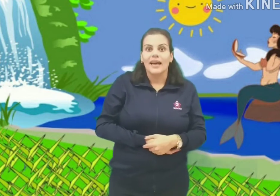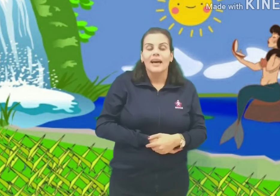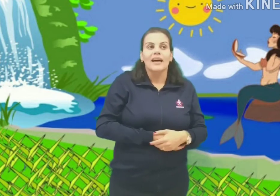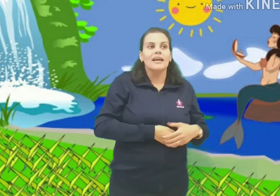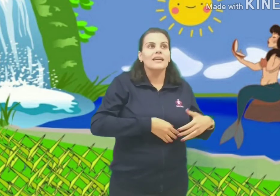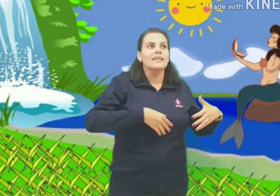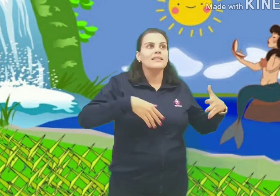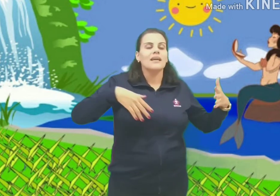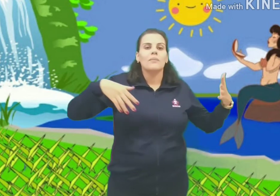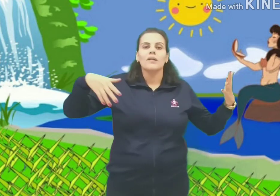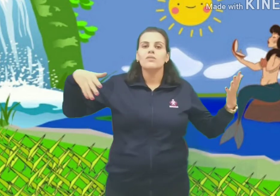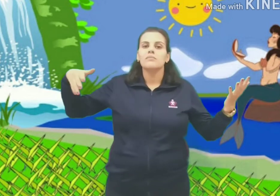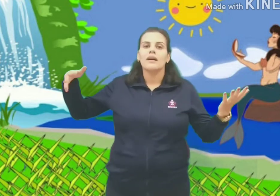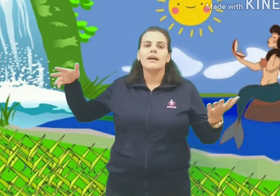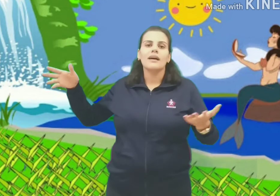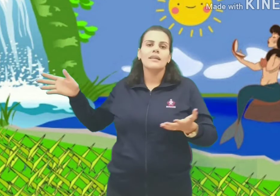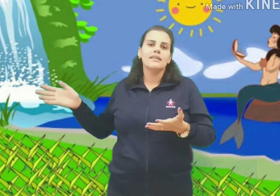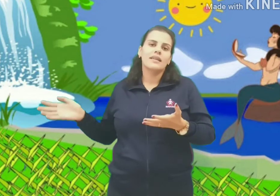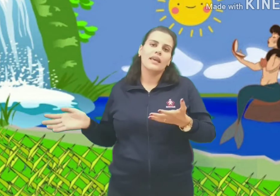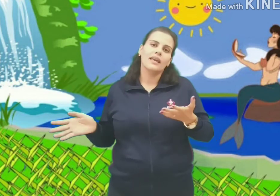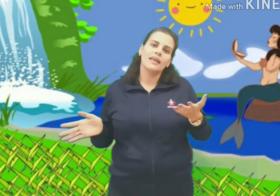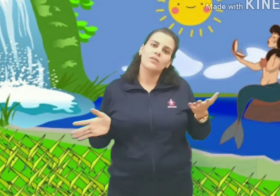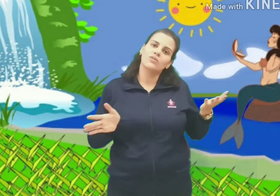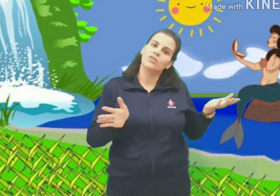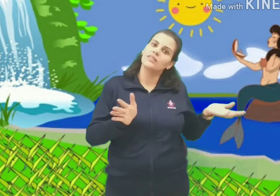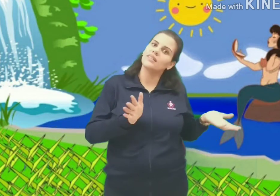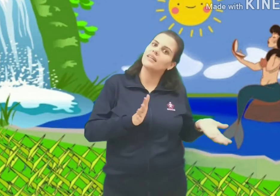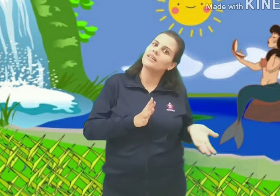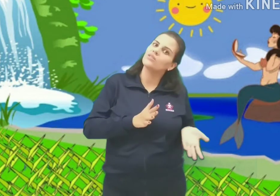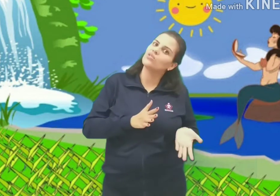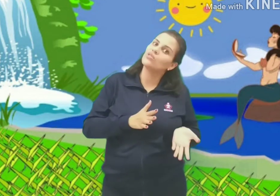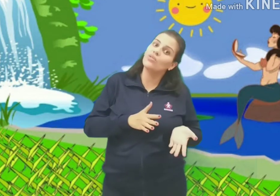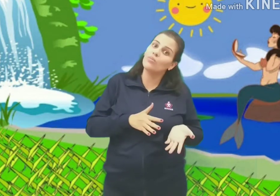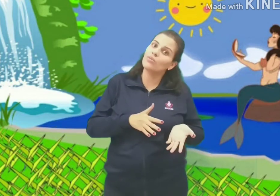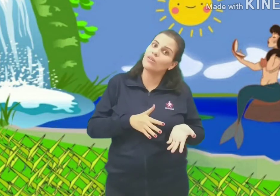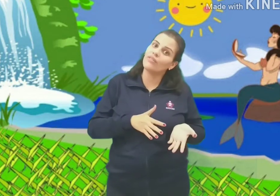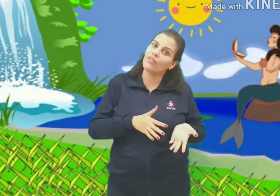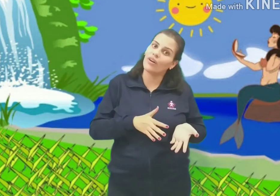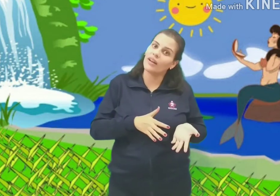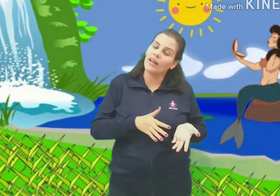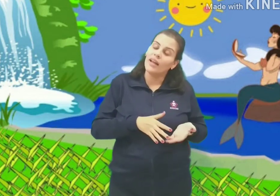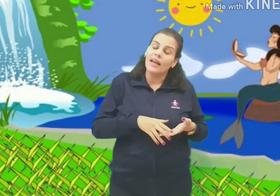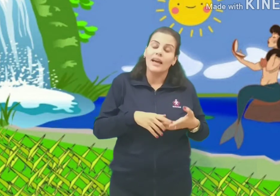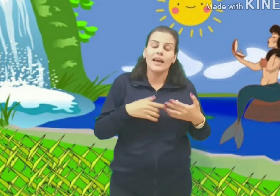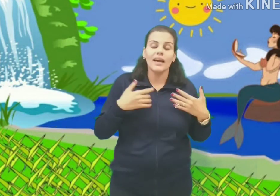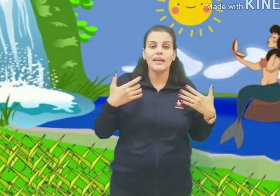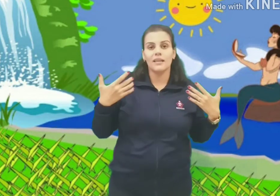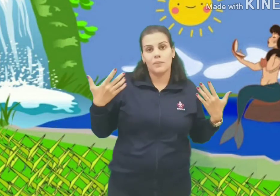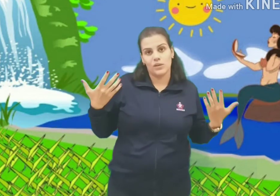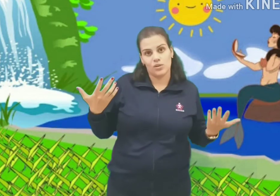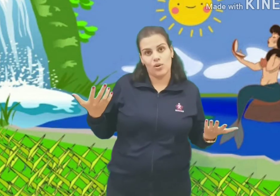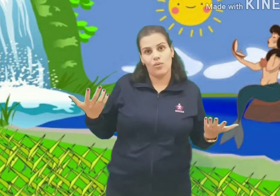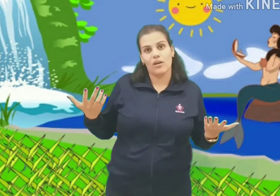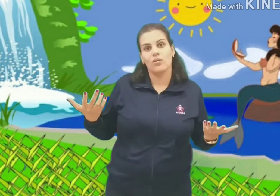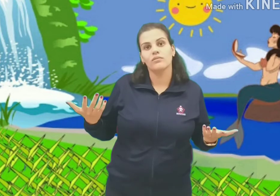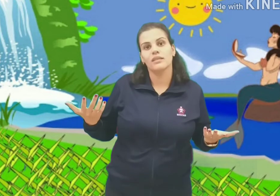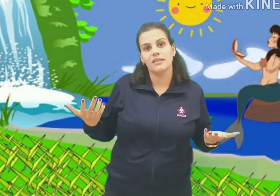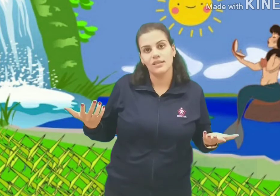anda pelos mares, rios, oceanos, do mundo afora. Cada pessoa conta-se a